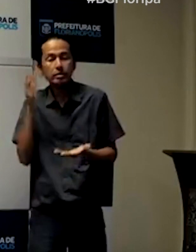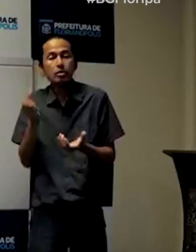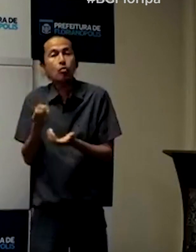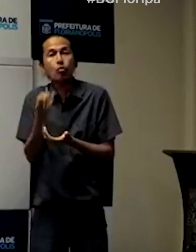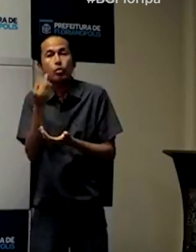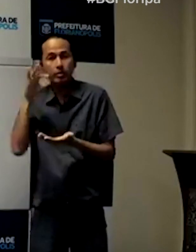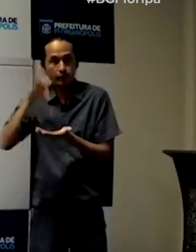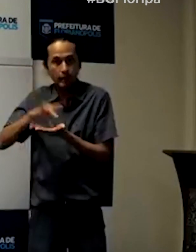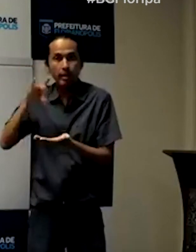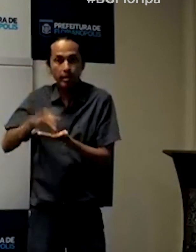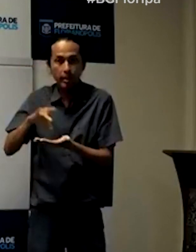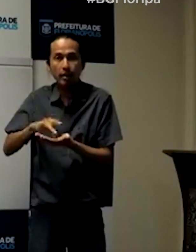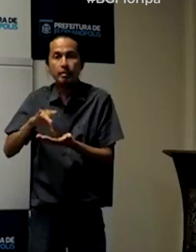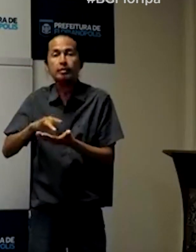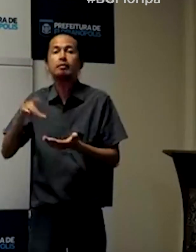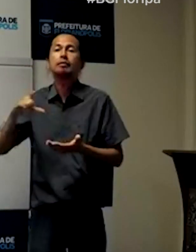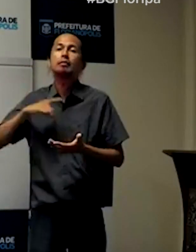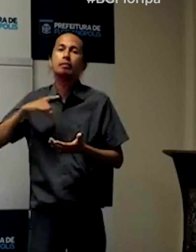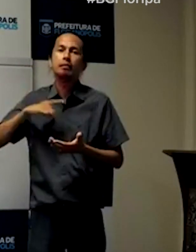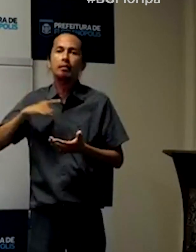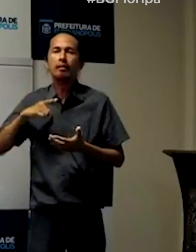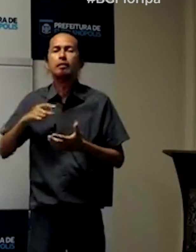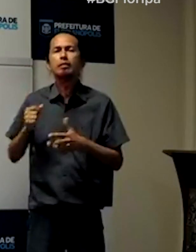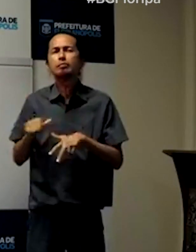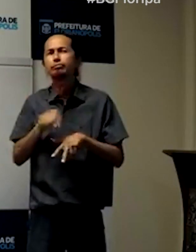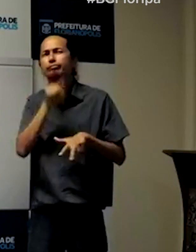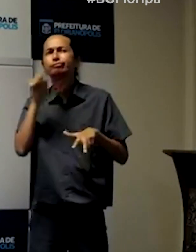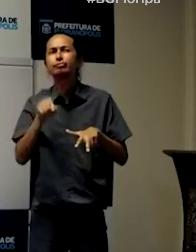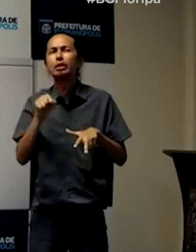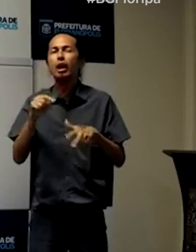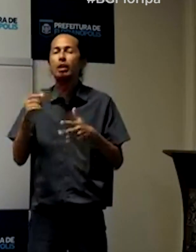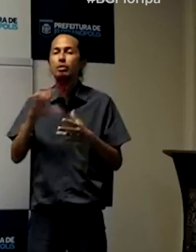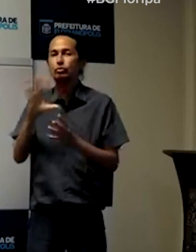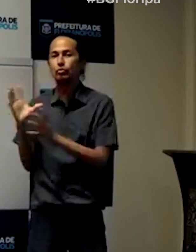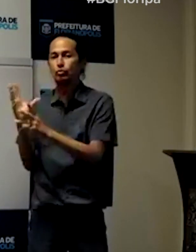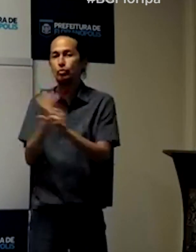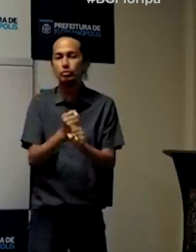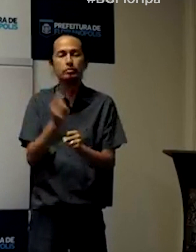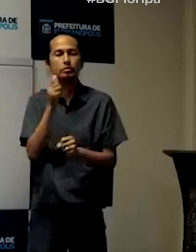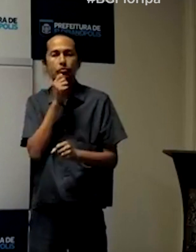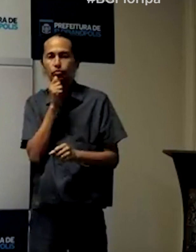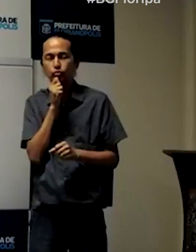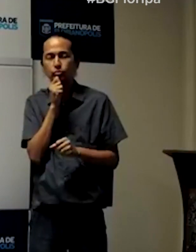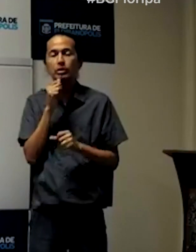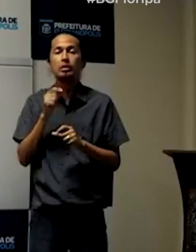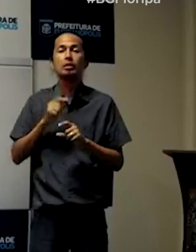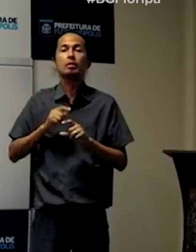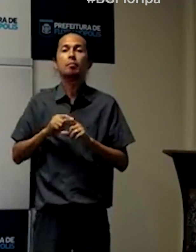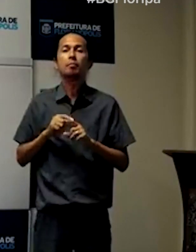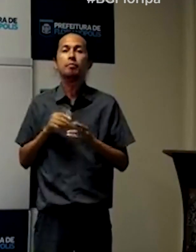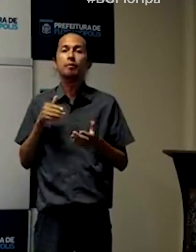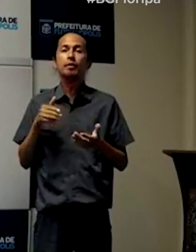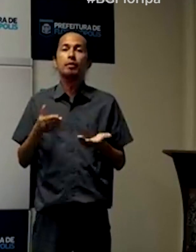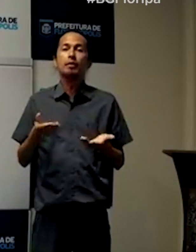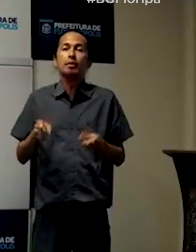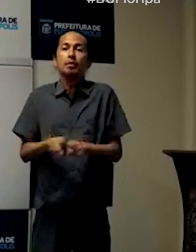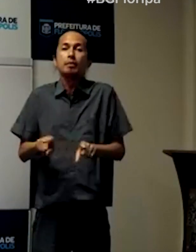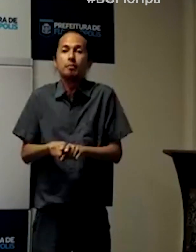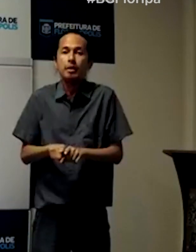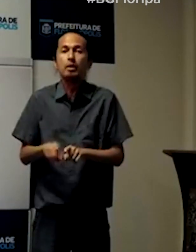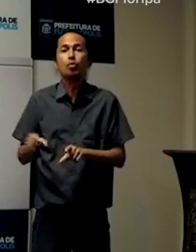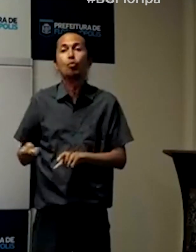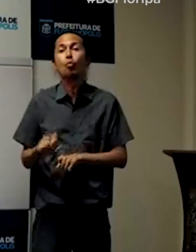da última semana. Vamos levar em conta também o número de casos confirmados Covid.